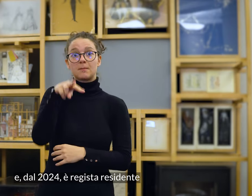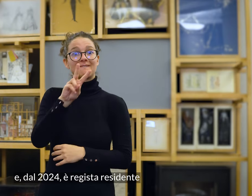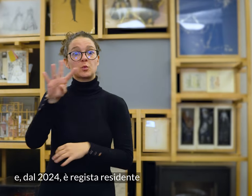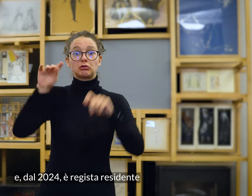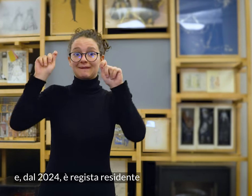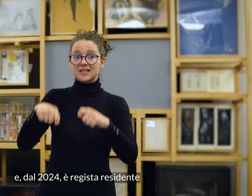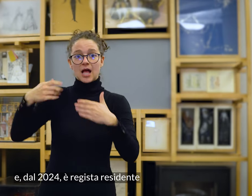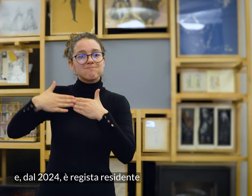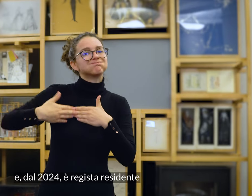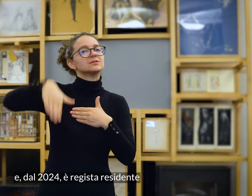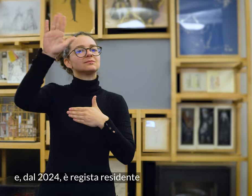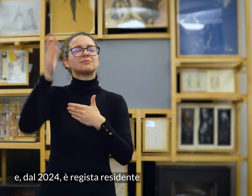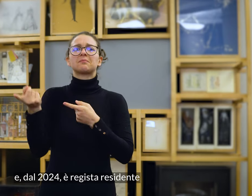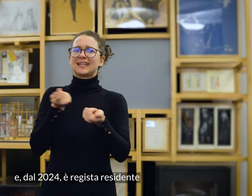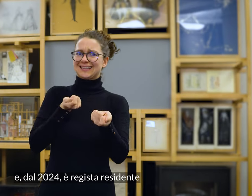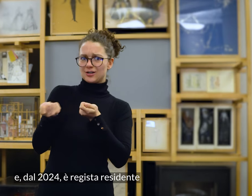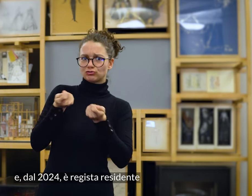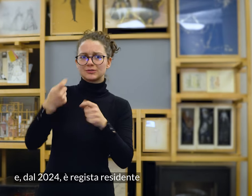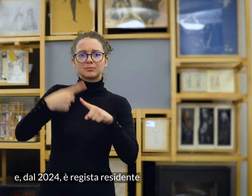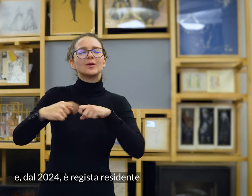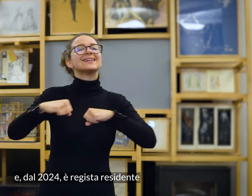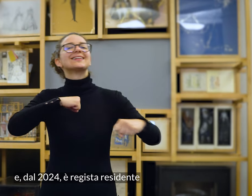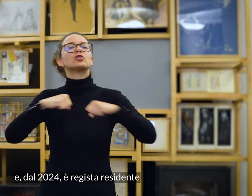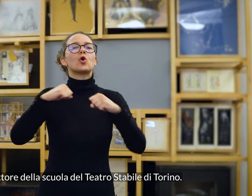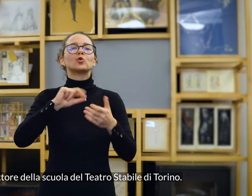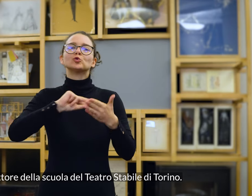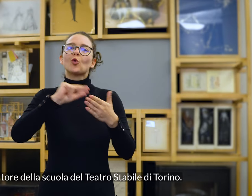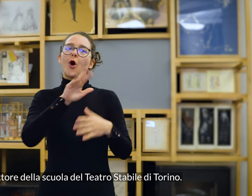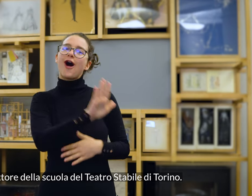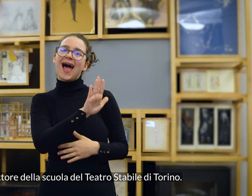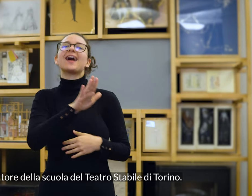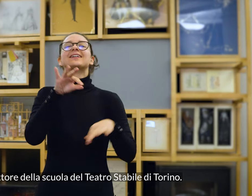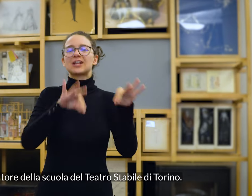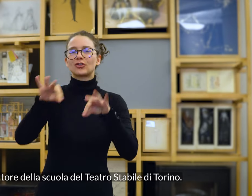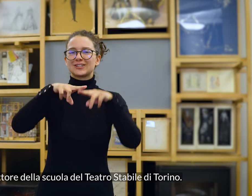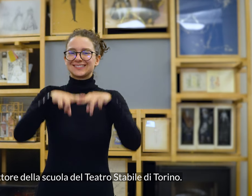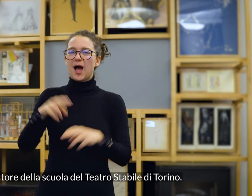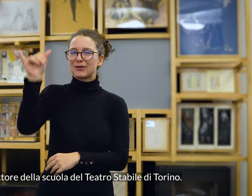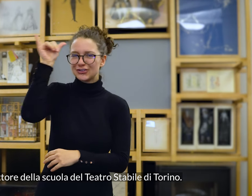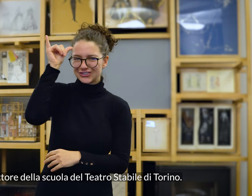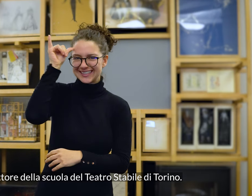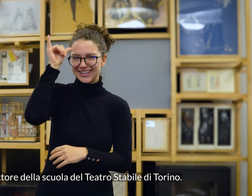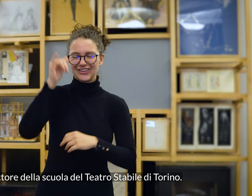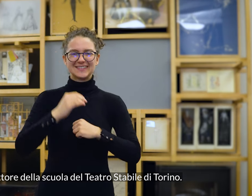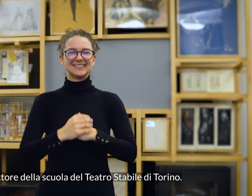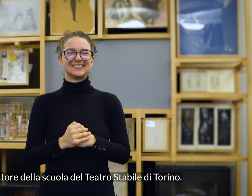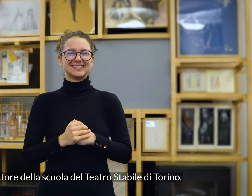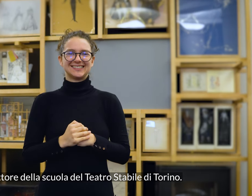2024 è regista residente e direttore della Scuola del Teatro Stabile di Torino.